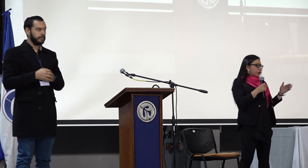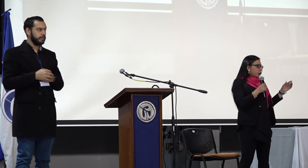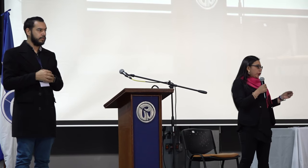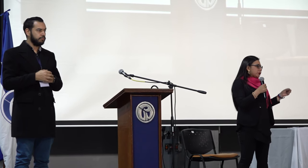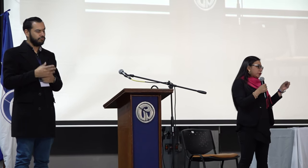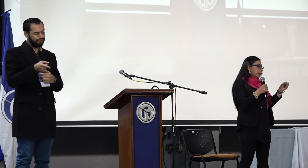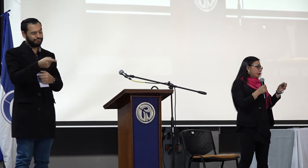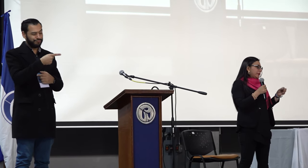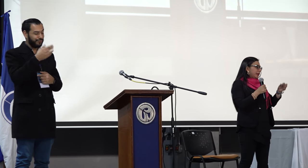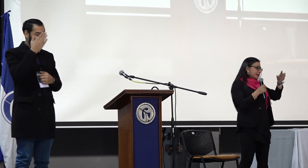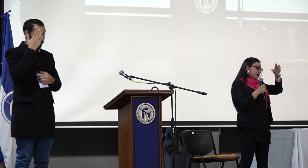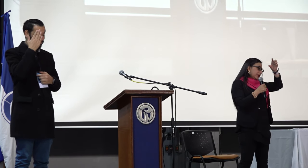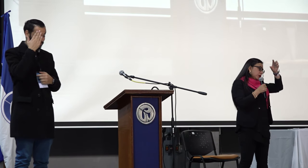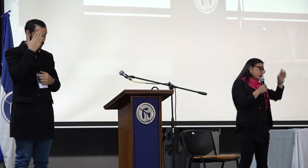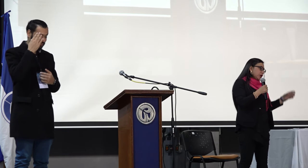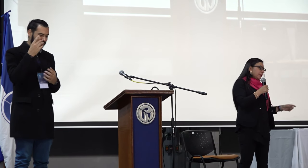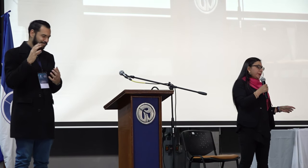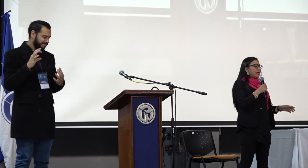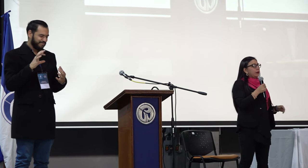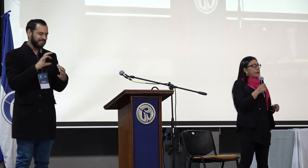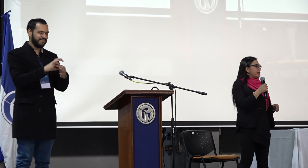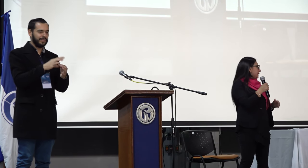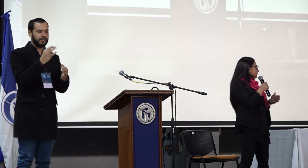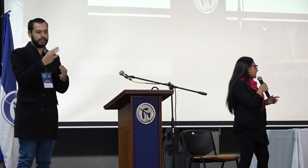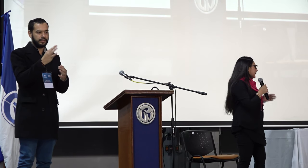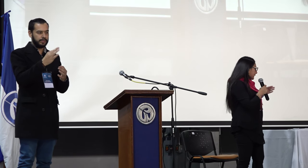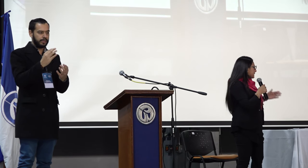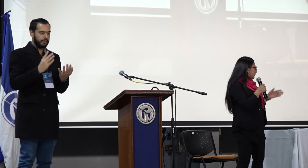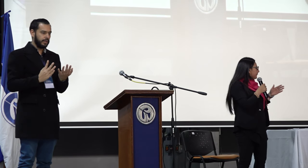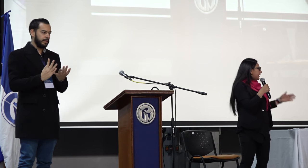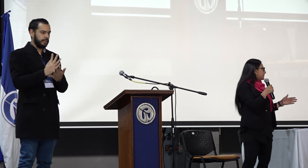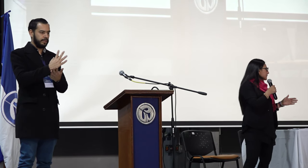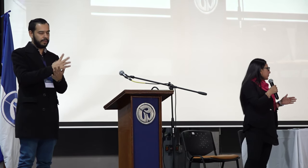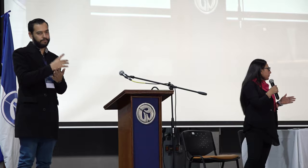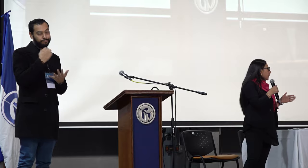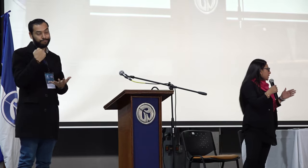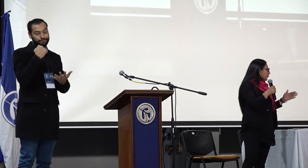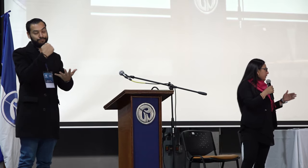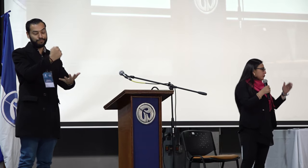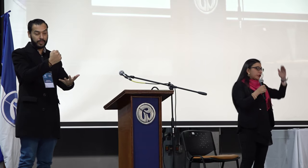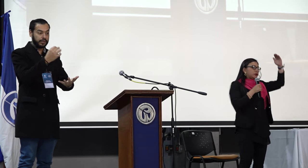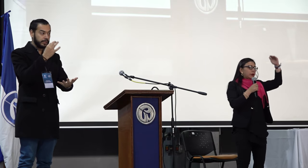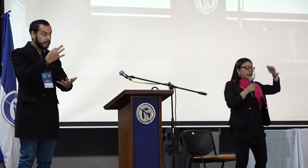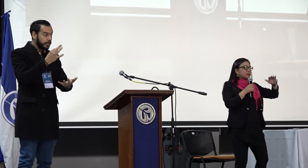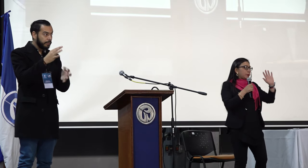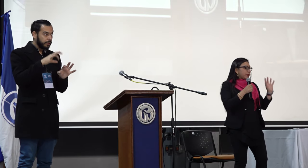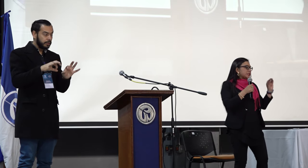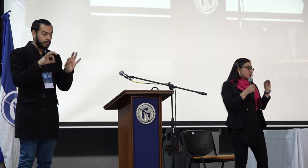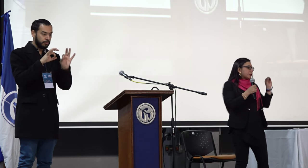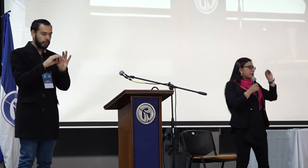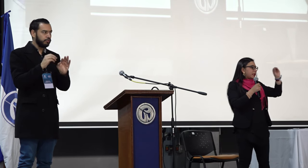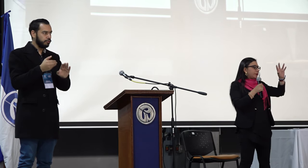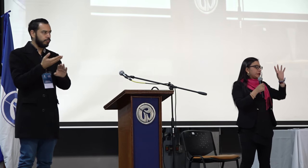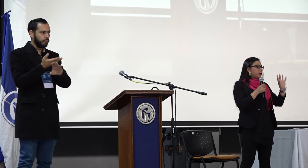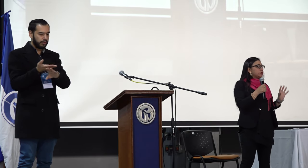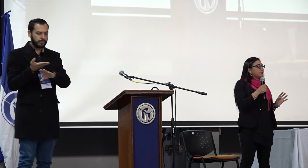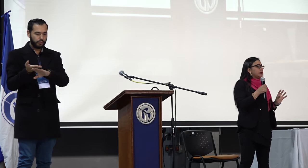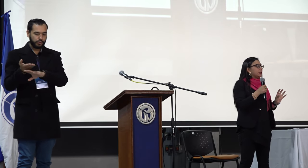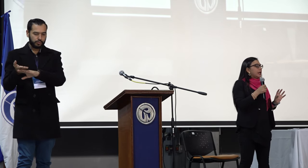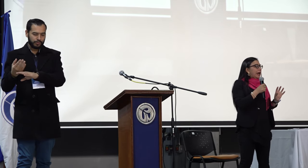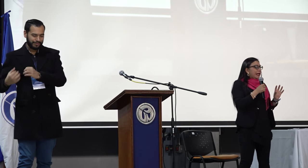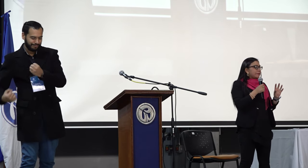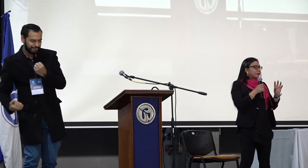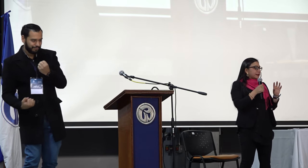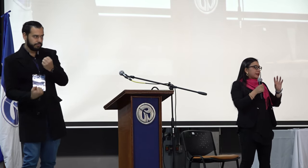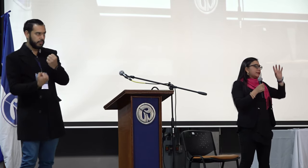Yo sé que todo esto de una u otra manera es tratado siempre a un eje transversal que es el de financiación, es por eso que en todas las propuestas pues está apoyado